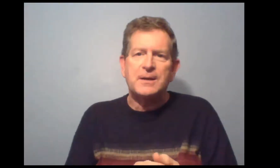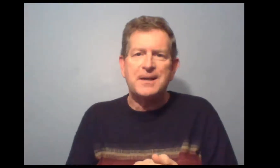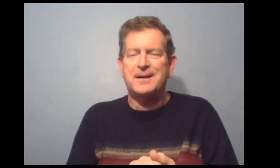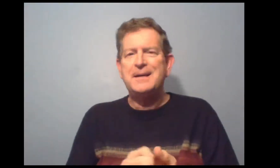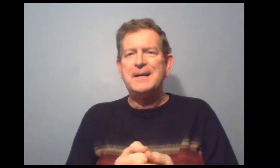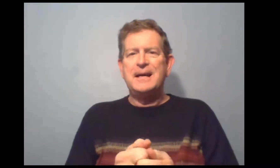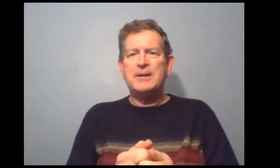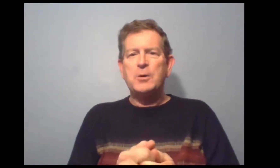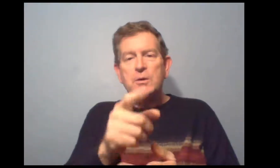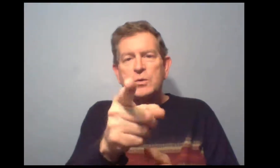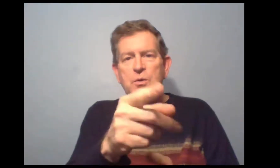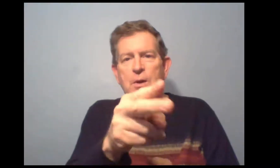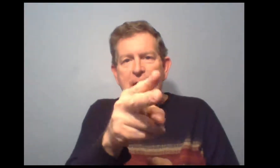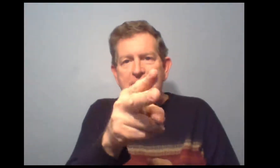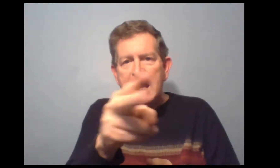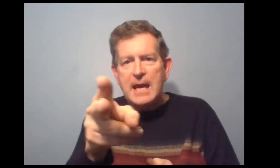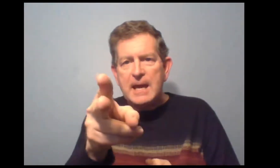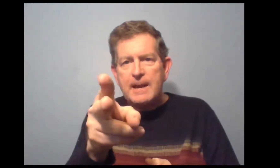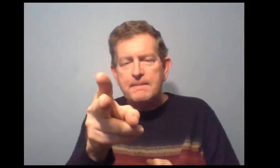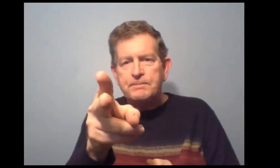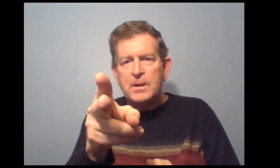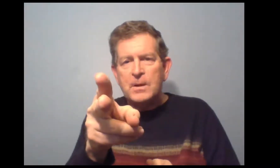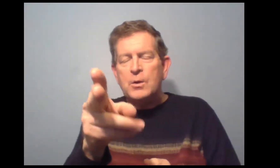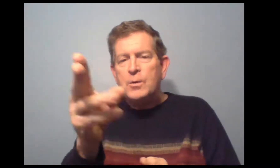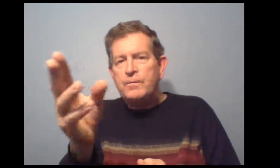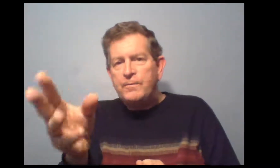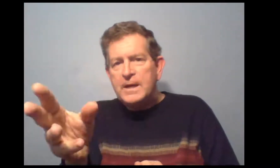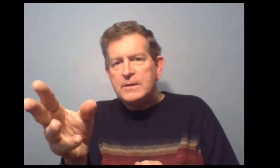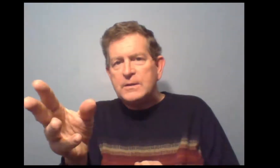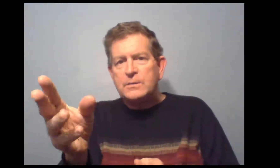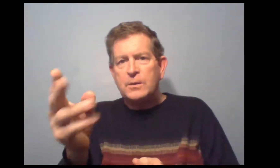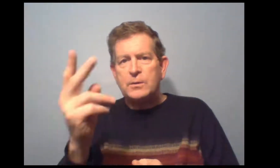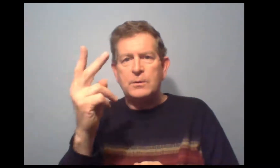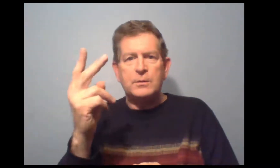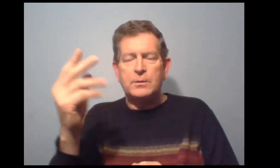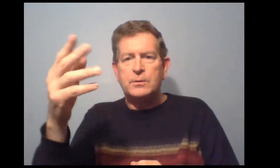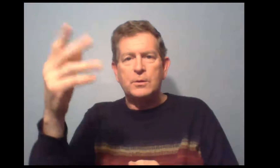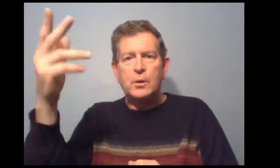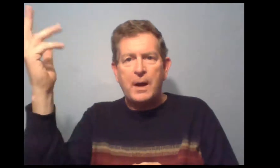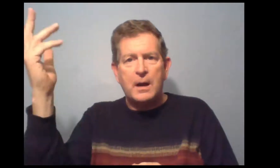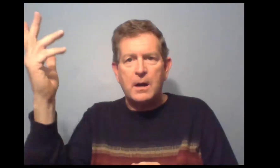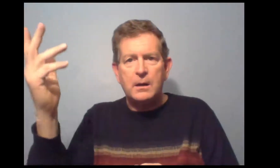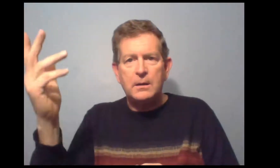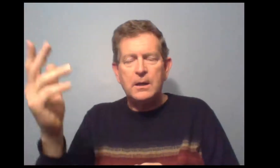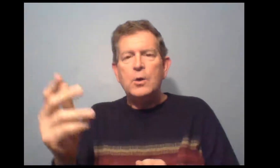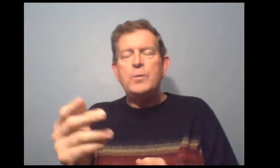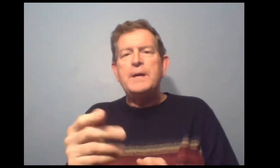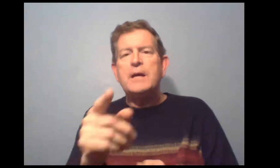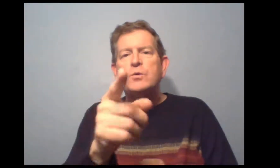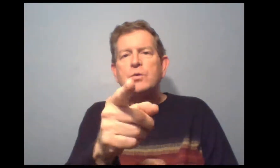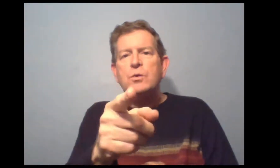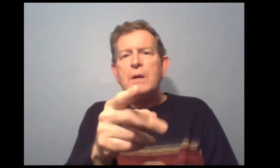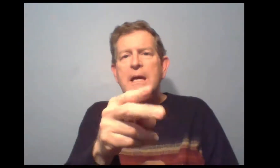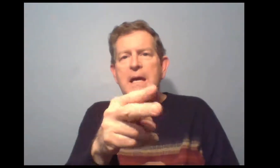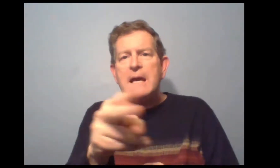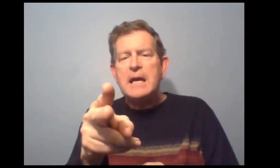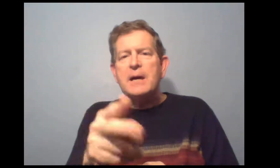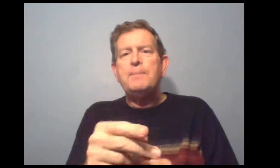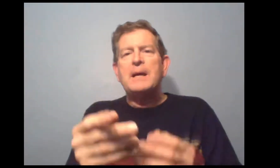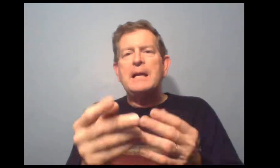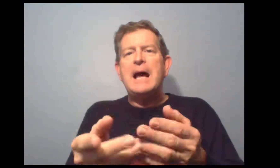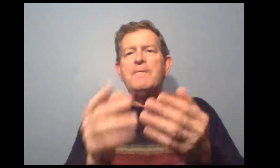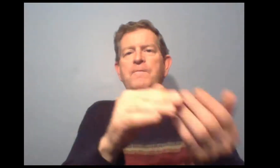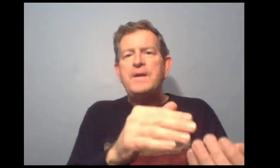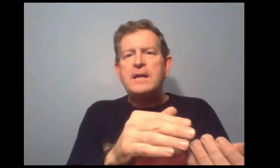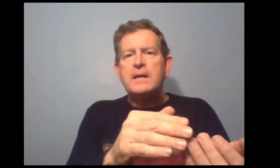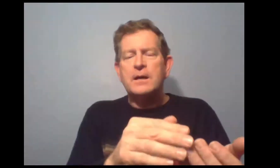sûr et certain. Donc, tu es le fils de deux parents ou bien tu es